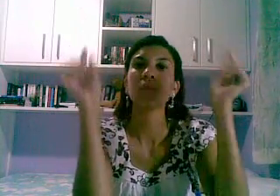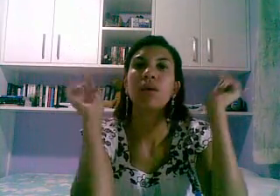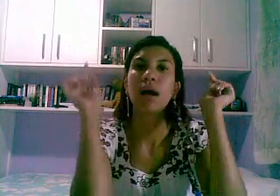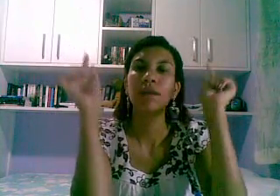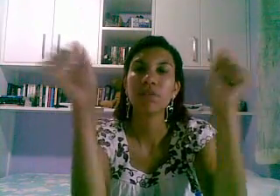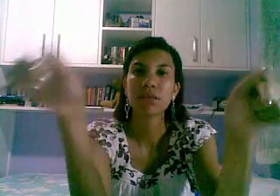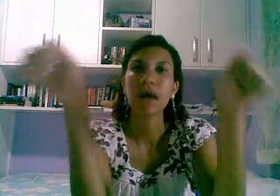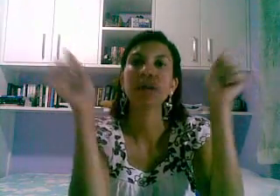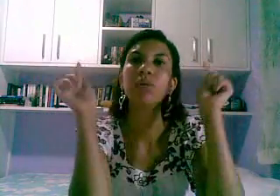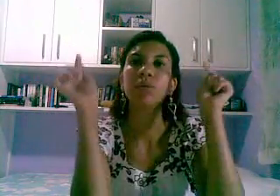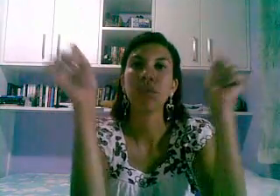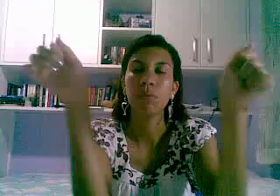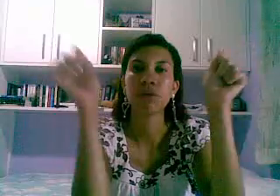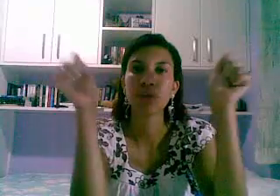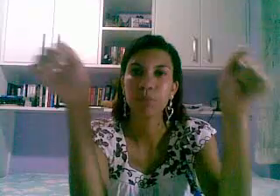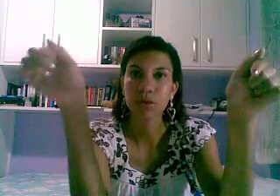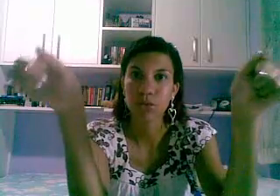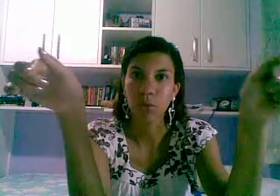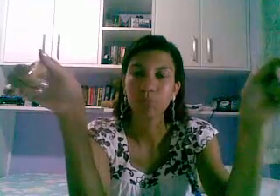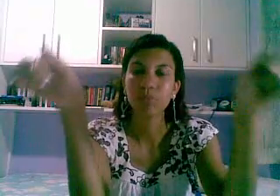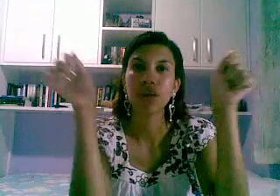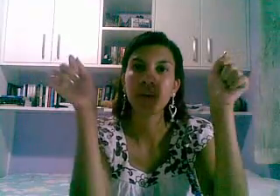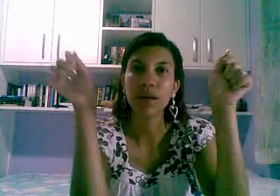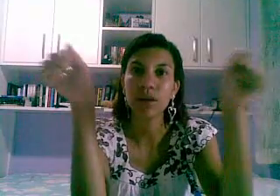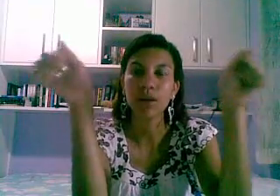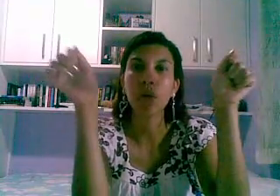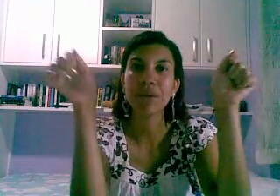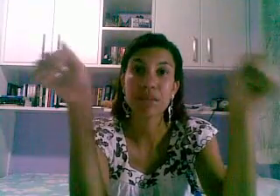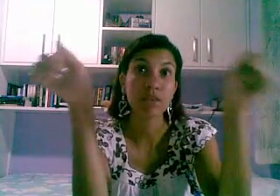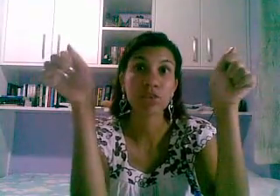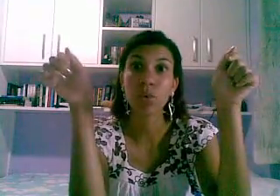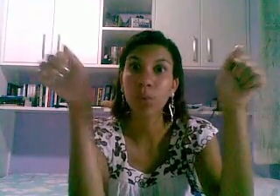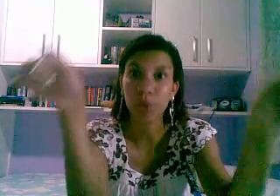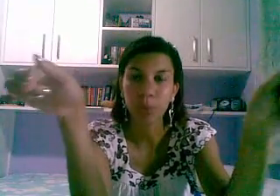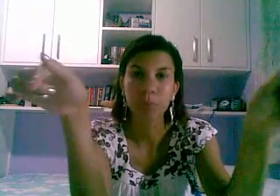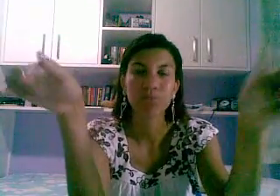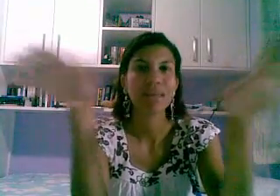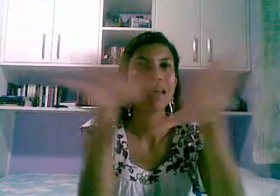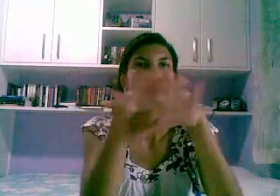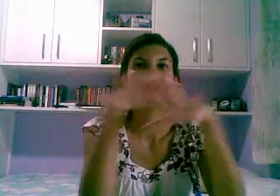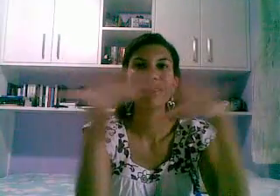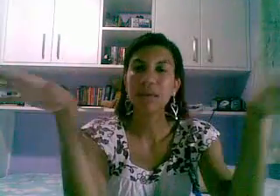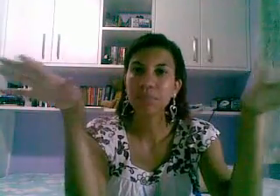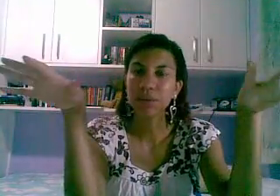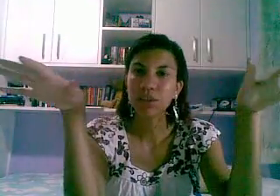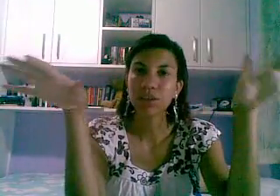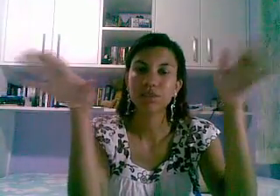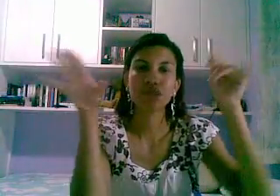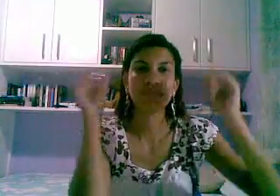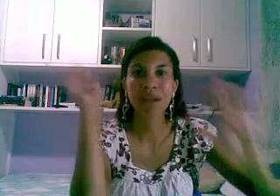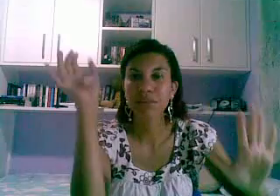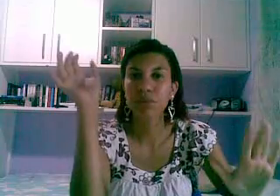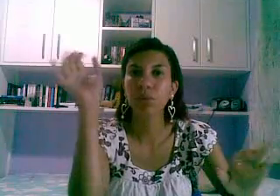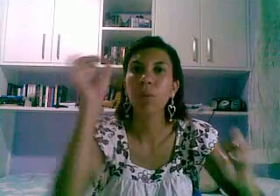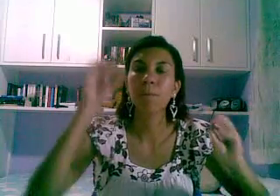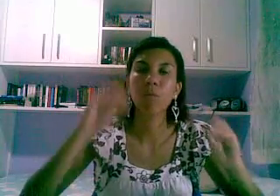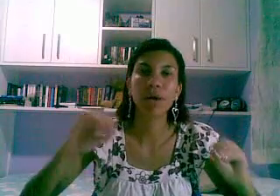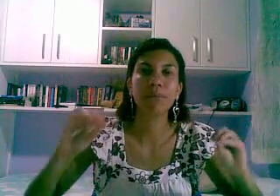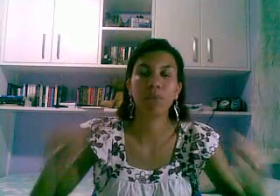aniversário do monpet poisson e quem ganha o presente sou eu simples, fácil, mole